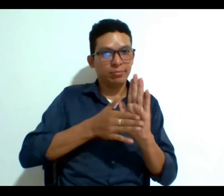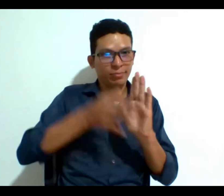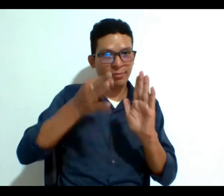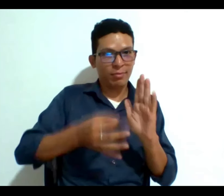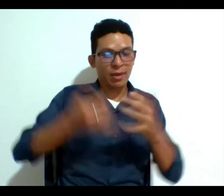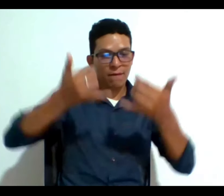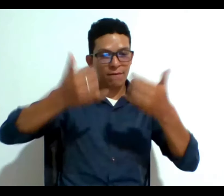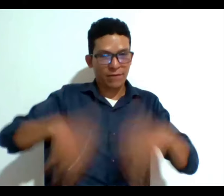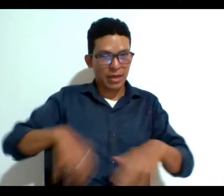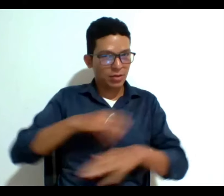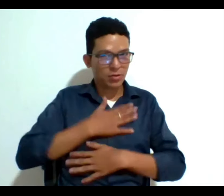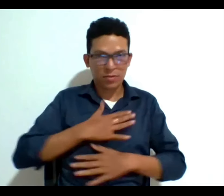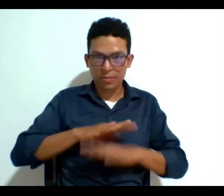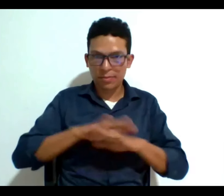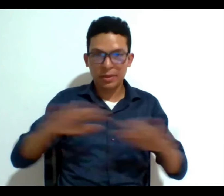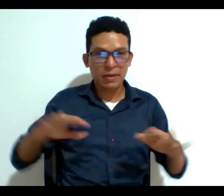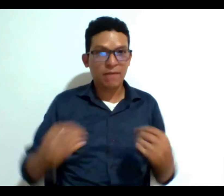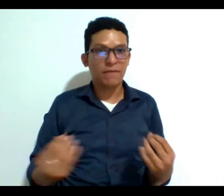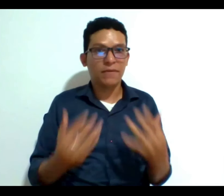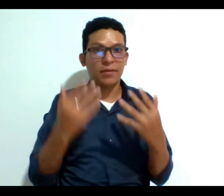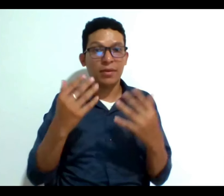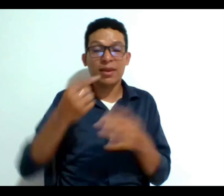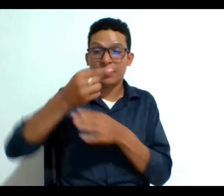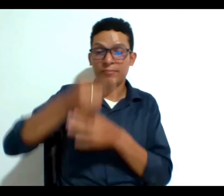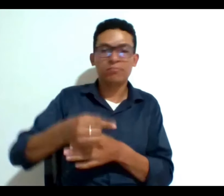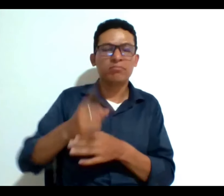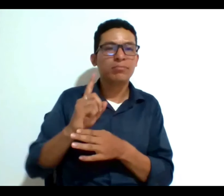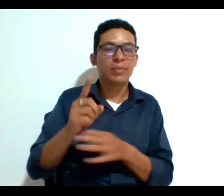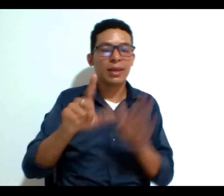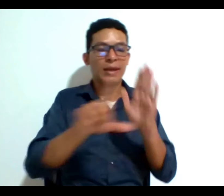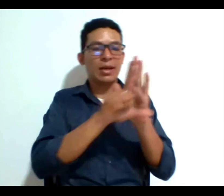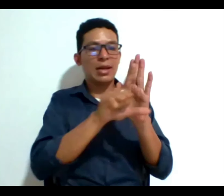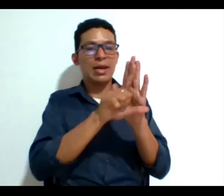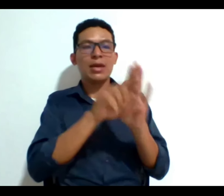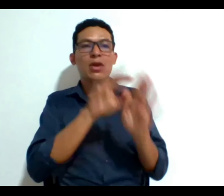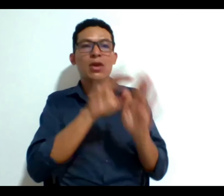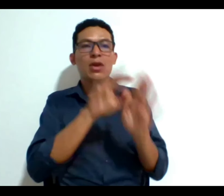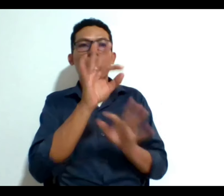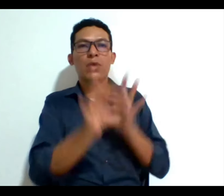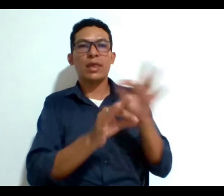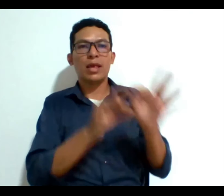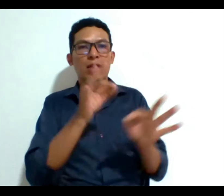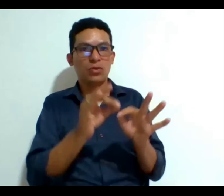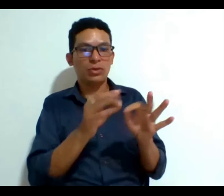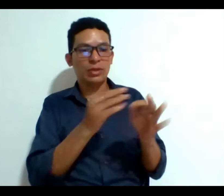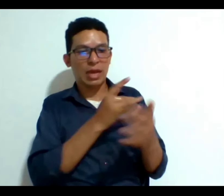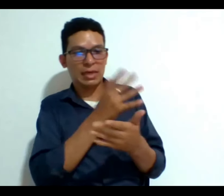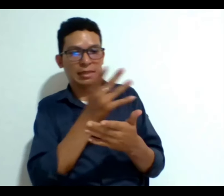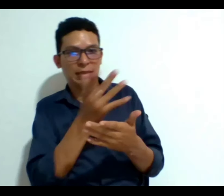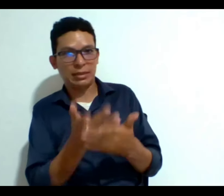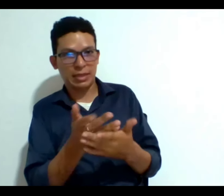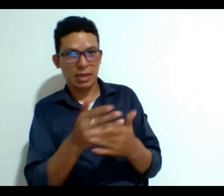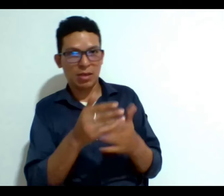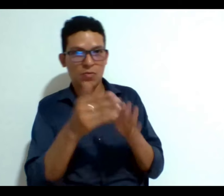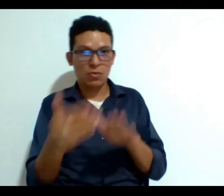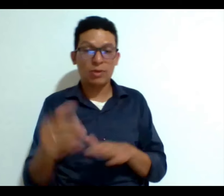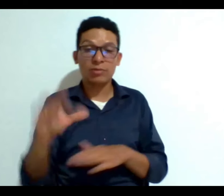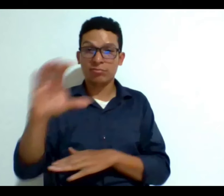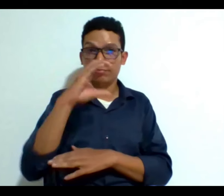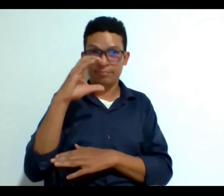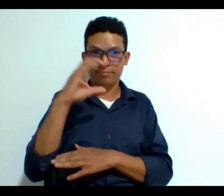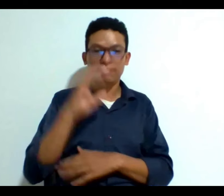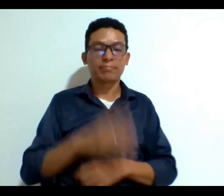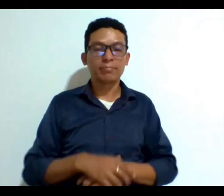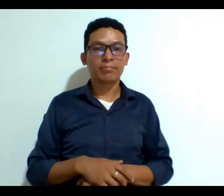lo estableció la ley de cuidados paliativos en Colombia y